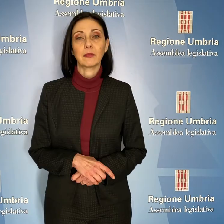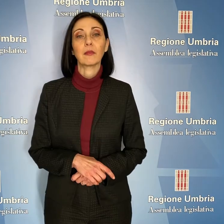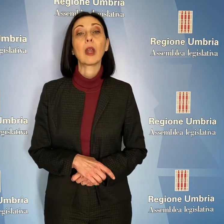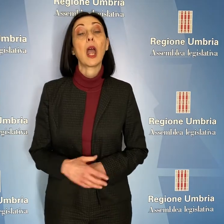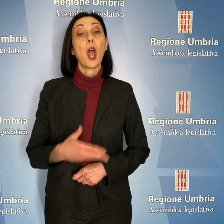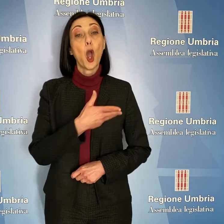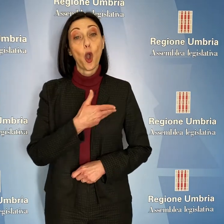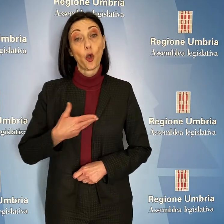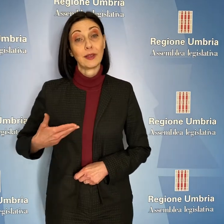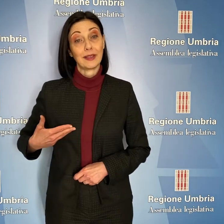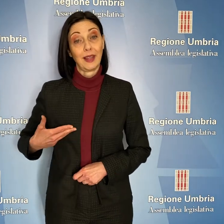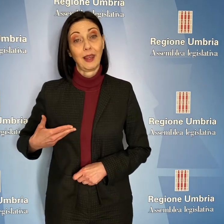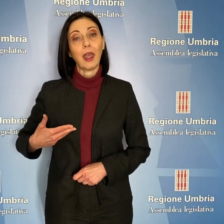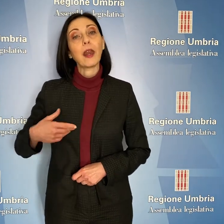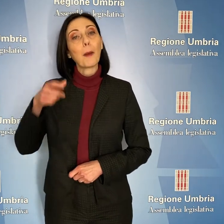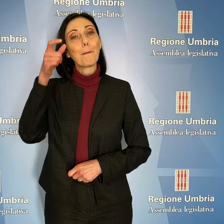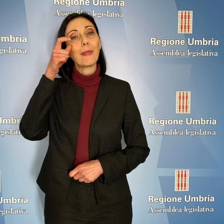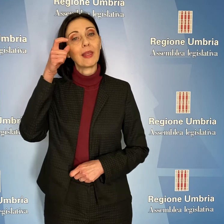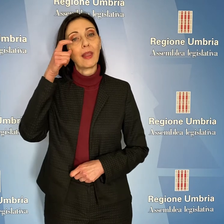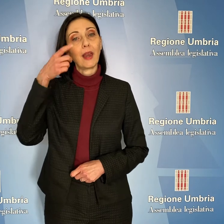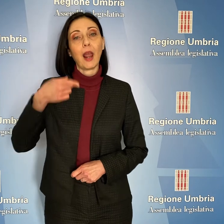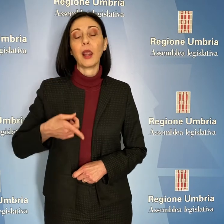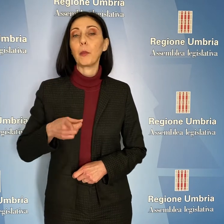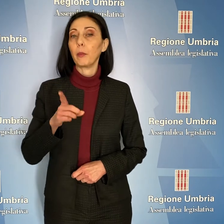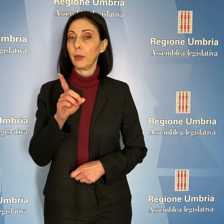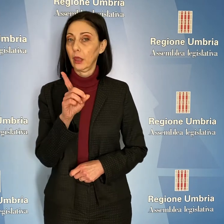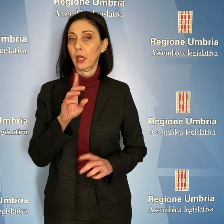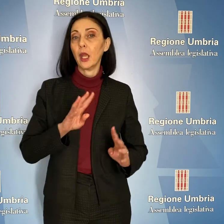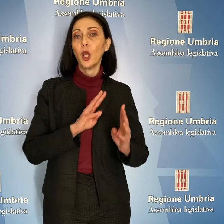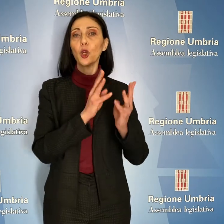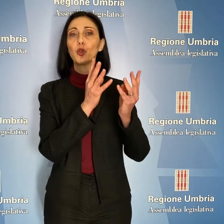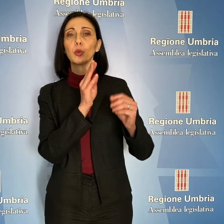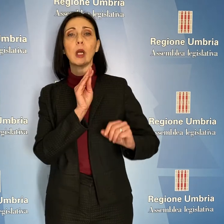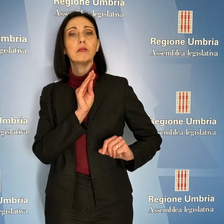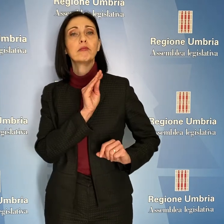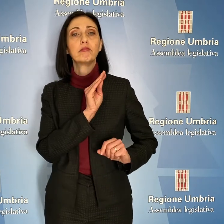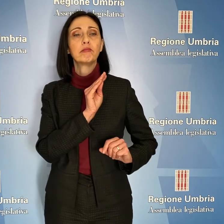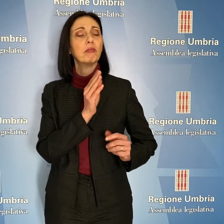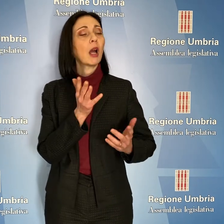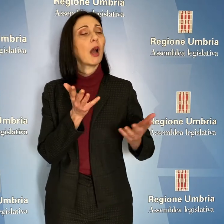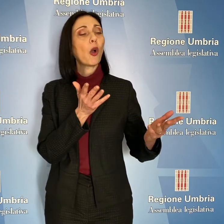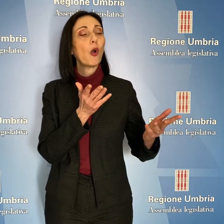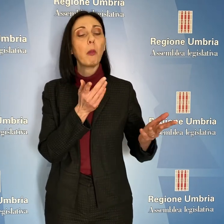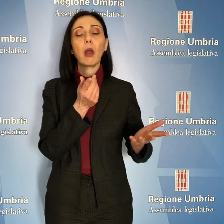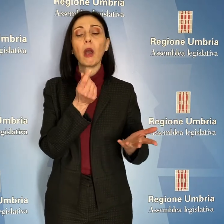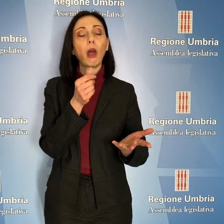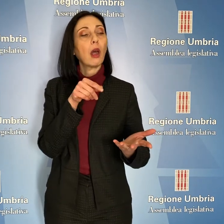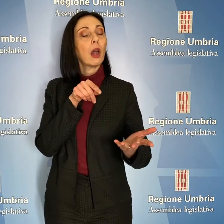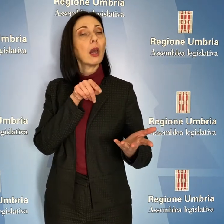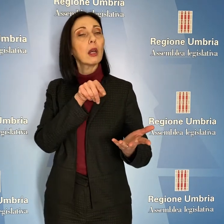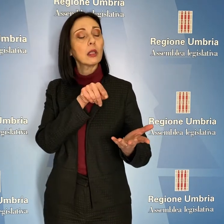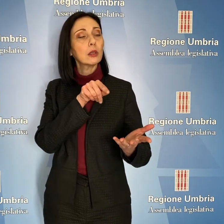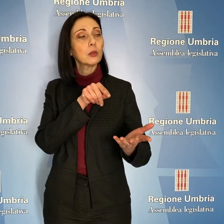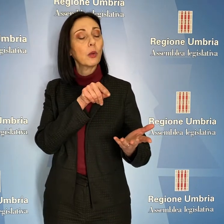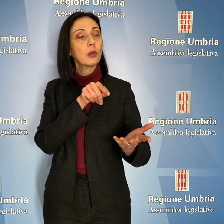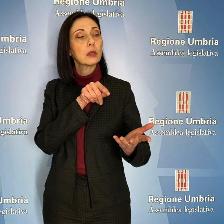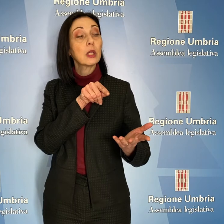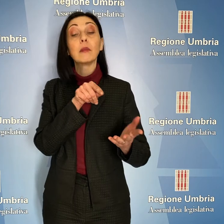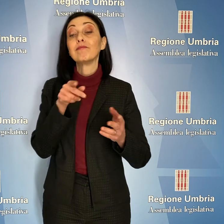Il consigliere Michele Bettarelli del Partito Democratico ha chiesto alla Giunta come e con quali risorse la Regione intenda